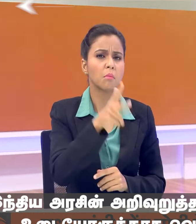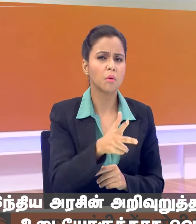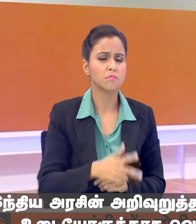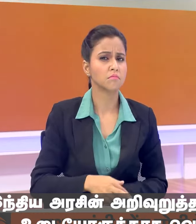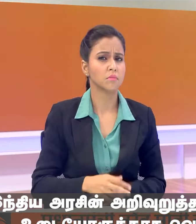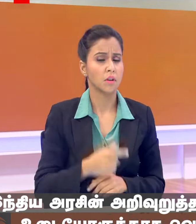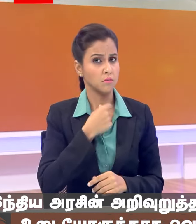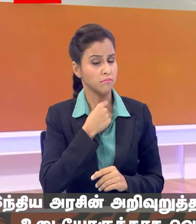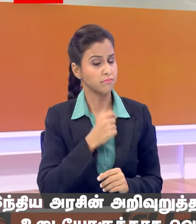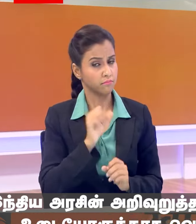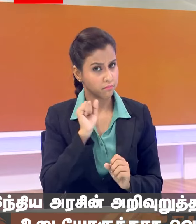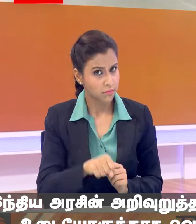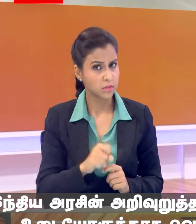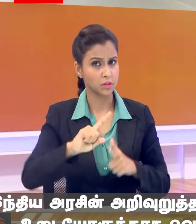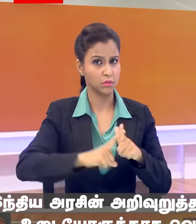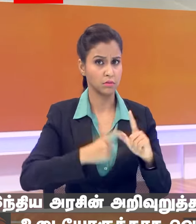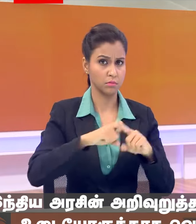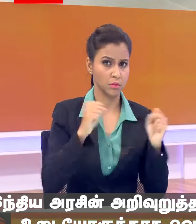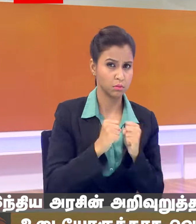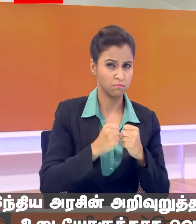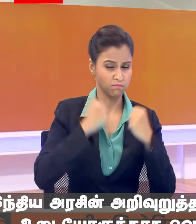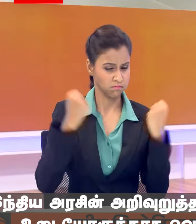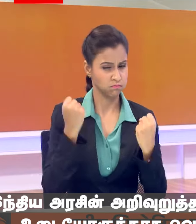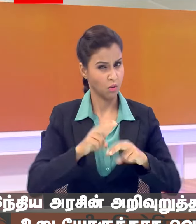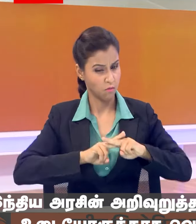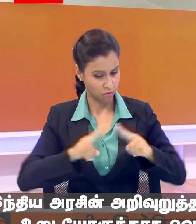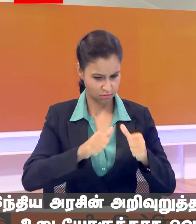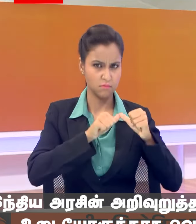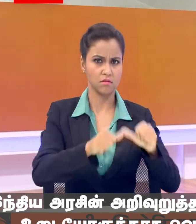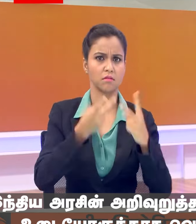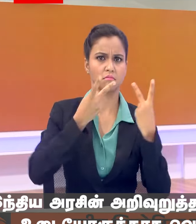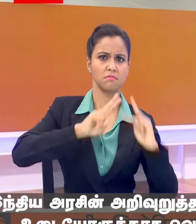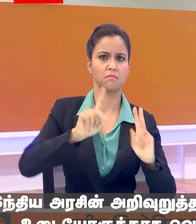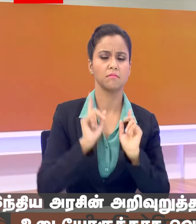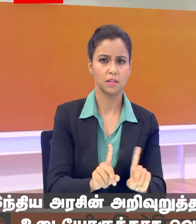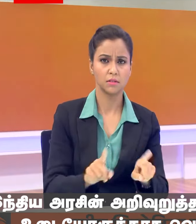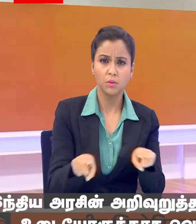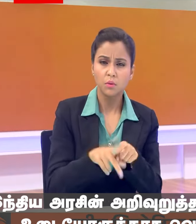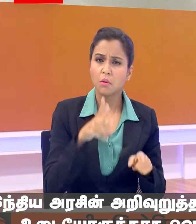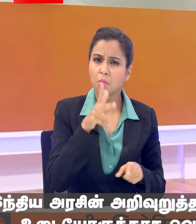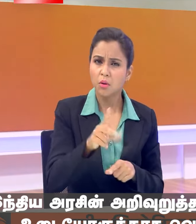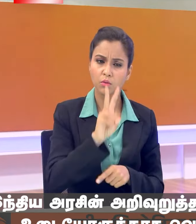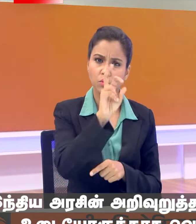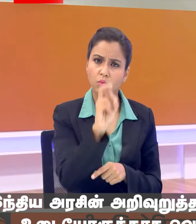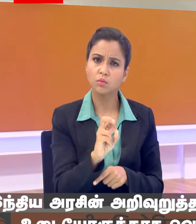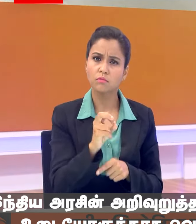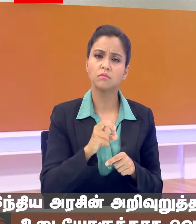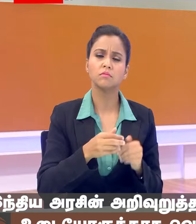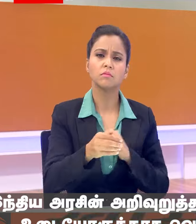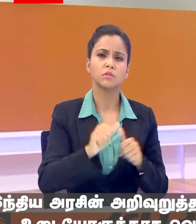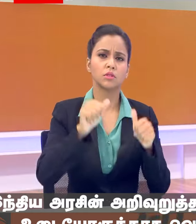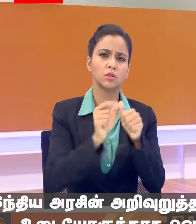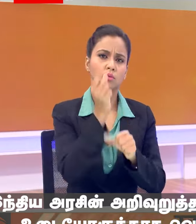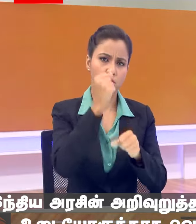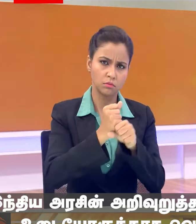यकीन है कि जम्मू कश्मीर के लोग विगटन कारी ताकतों को करारा जवाब देंगे उन्होंने कहा कि 20 अगस्त तक मतदाता सूची जारी